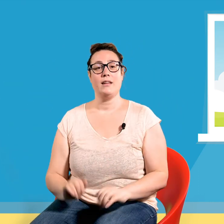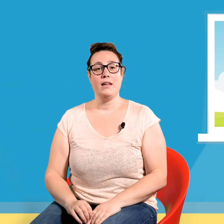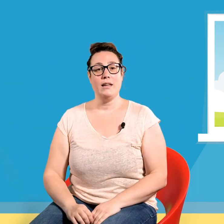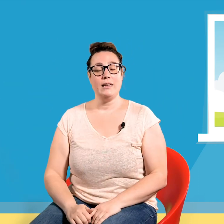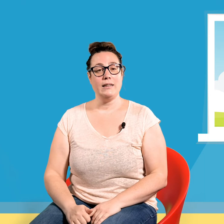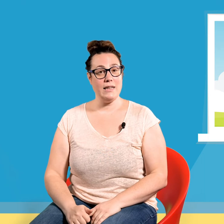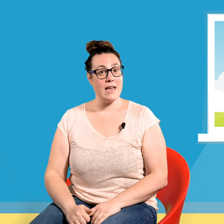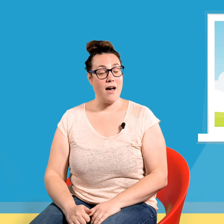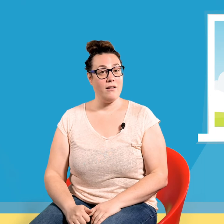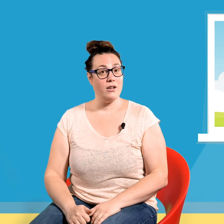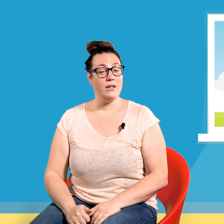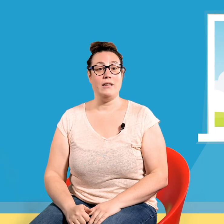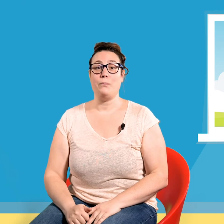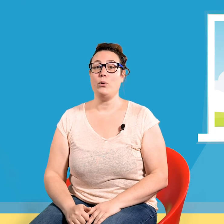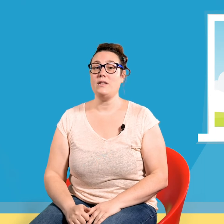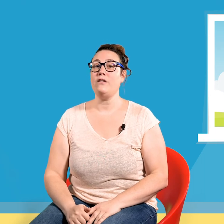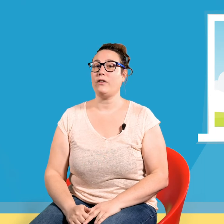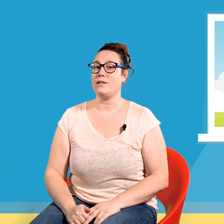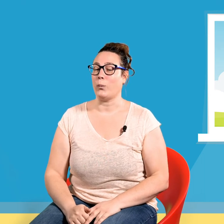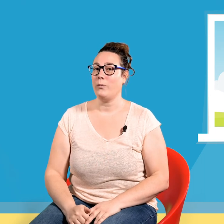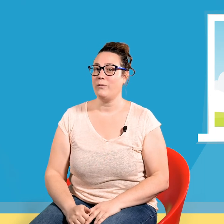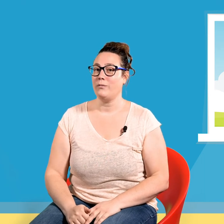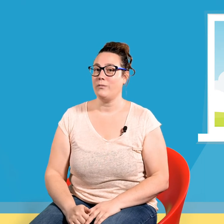Qui a des petits frisons ?